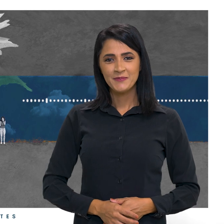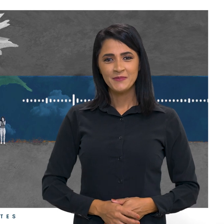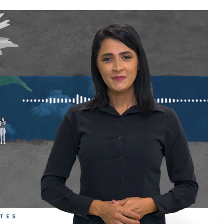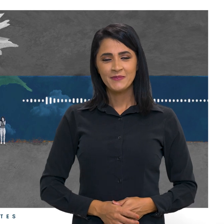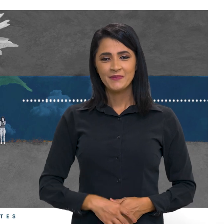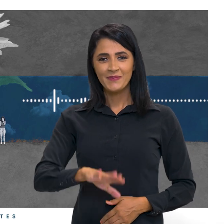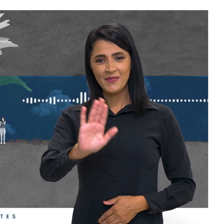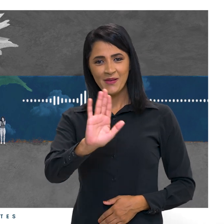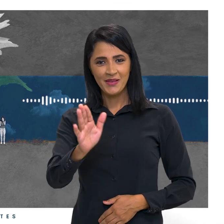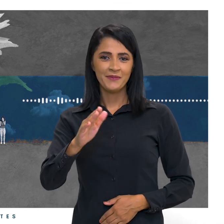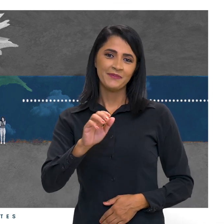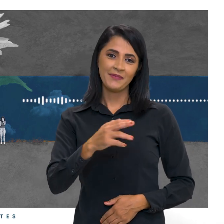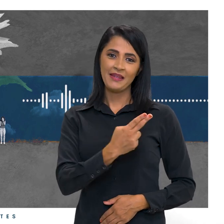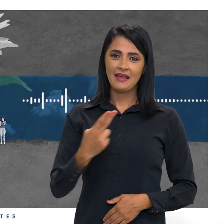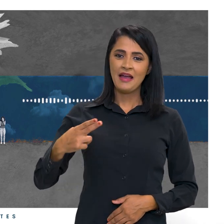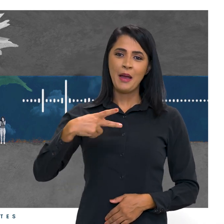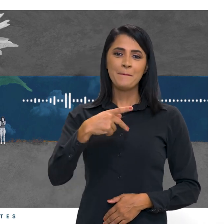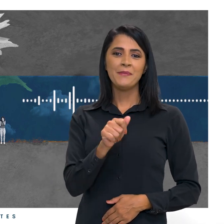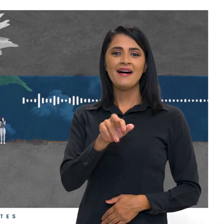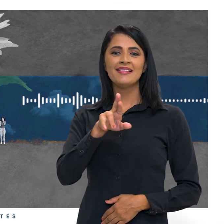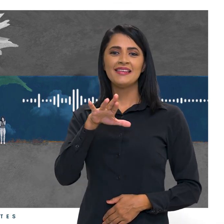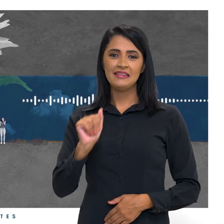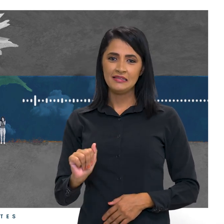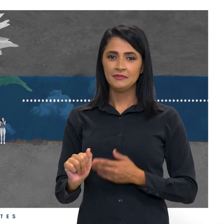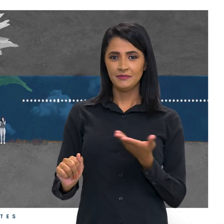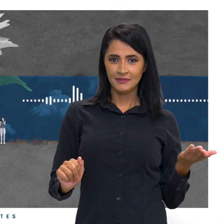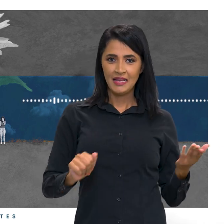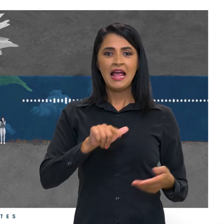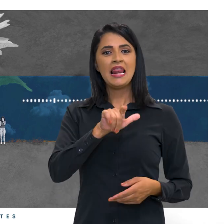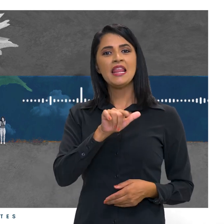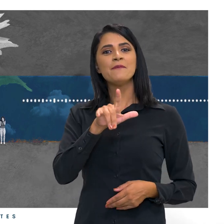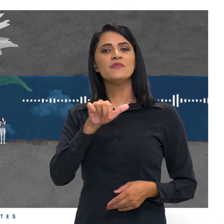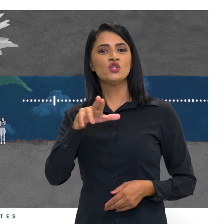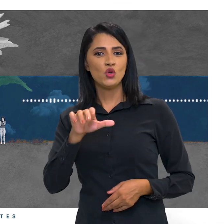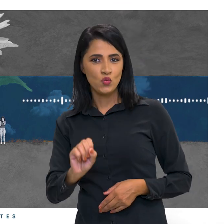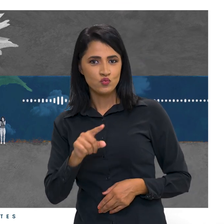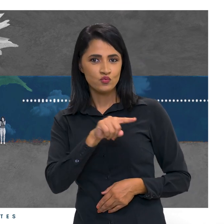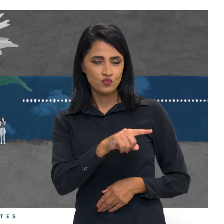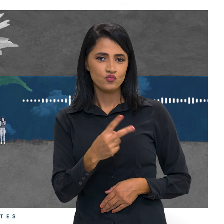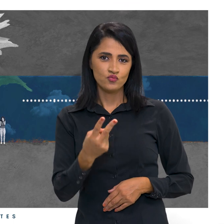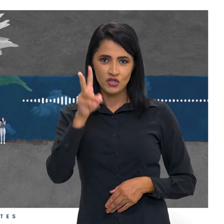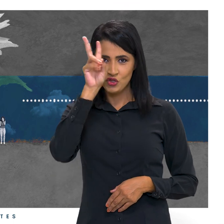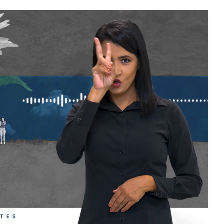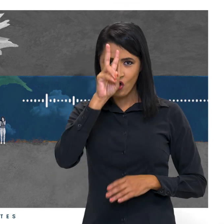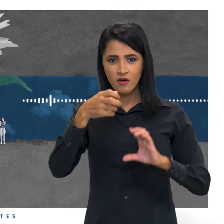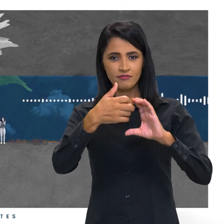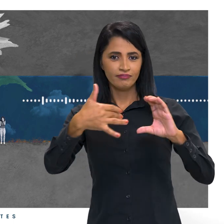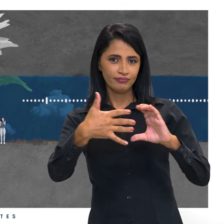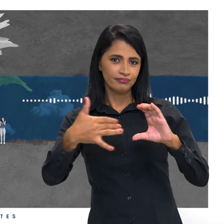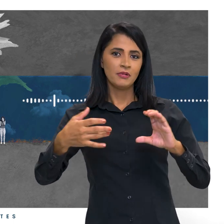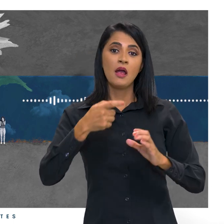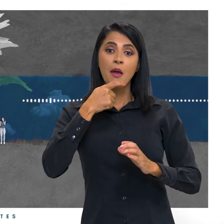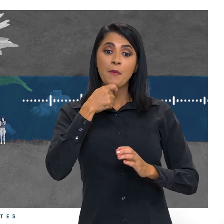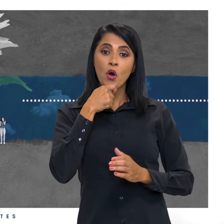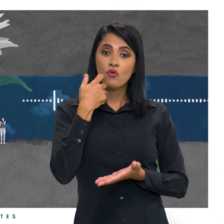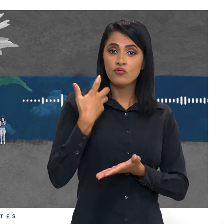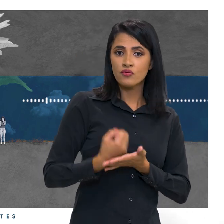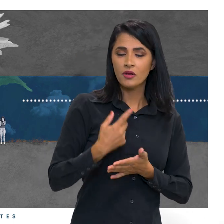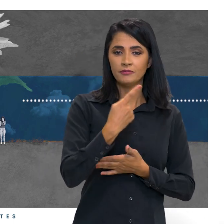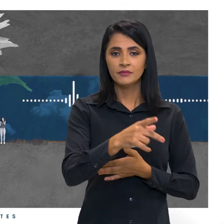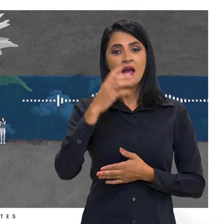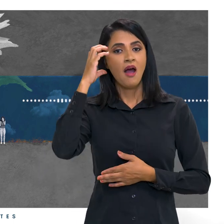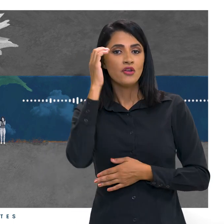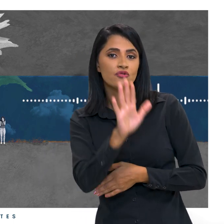Olá, eu sou Patrícia Serrão. E eu sou Leiberson Pedrosa. Esse é o Histórias Raras, podcast original da Rádio Agência